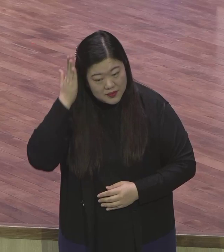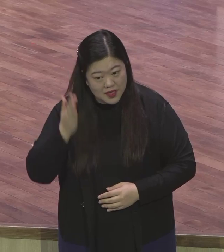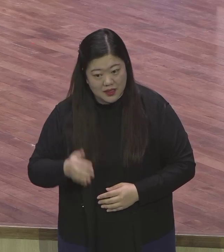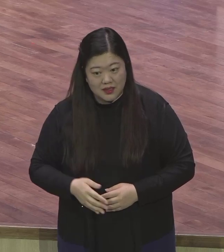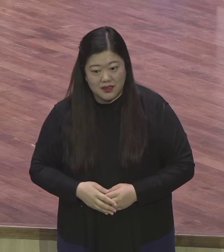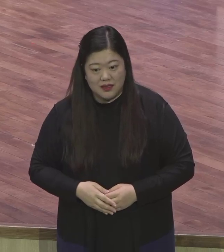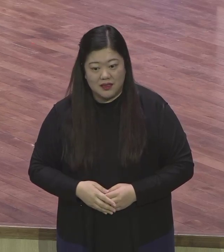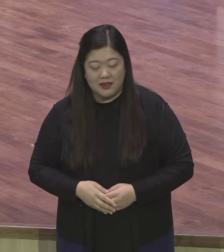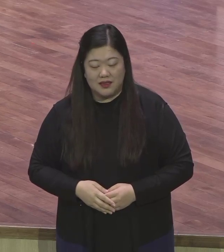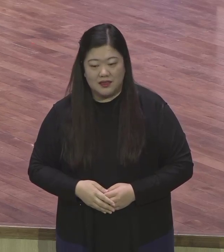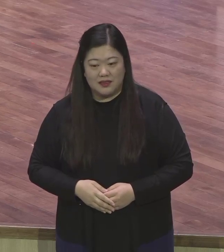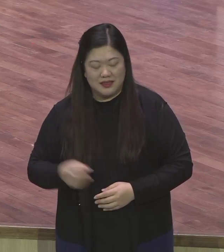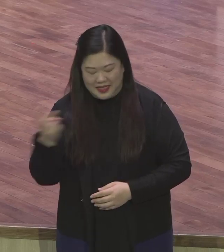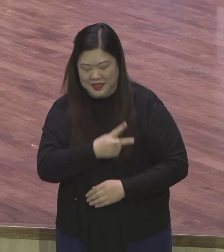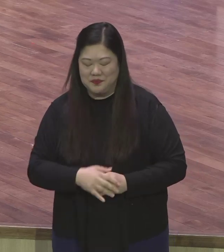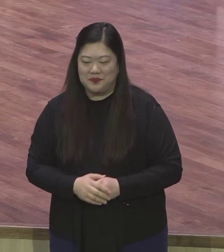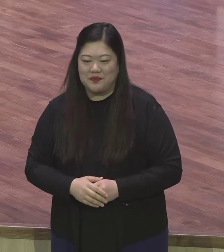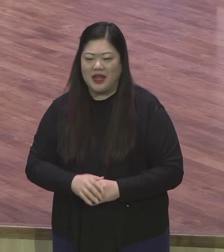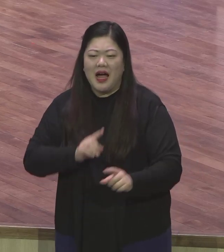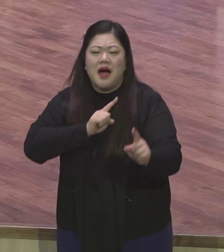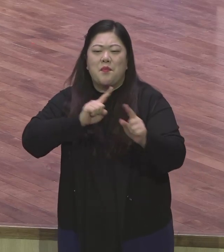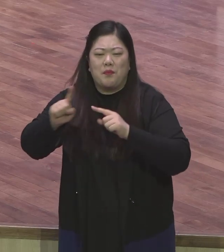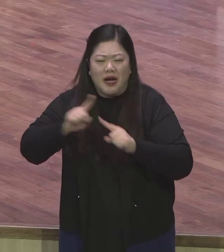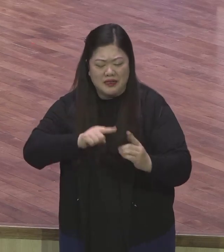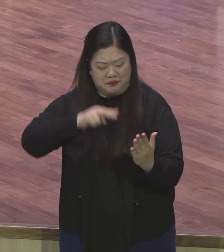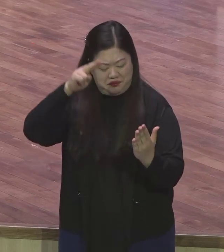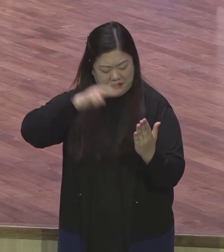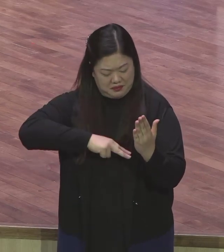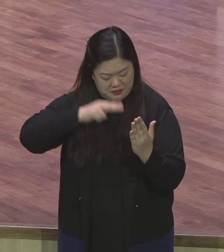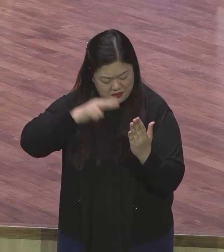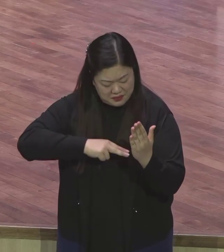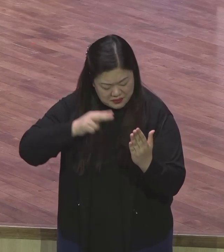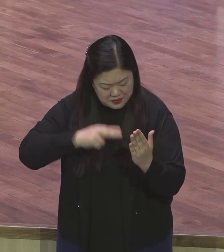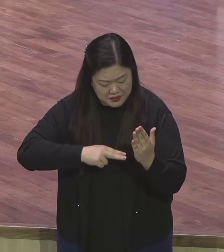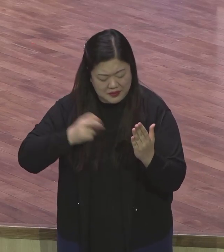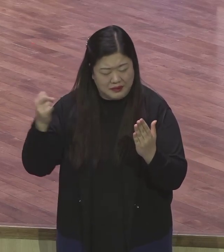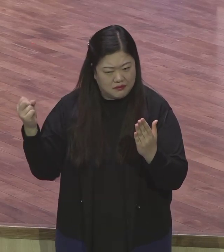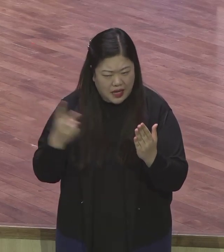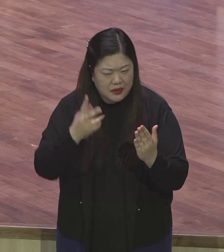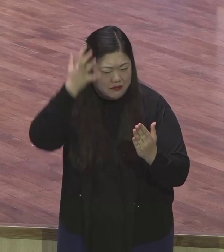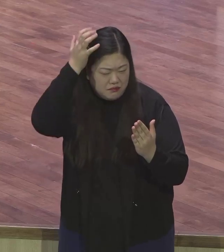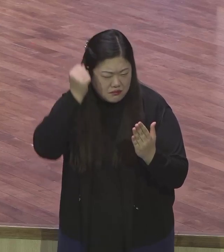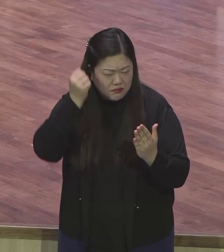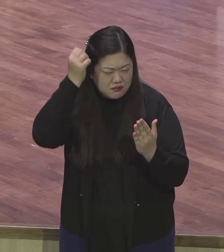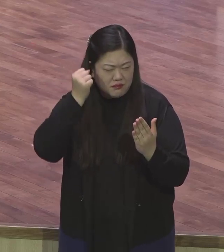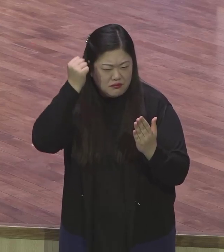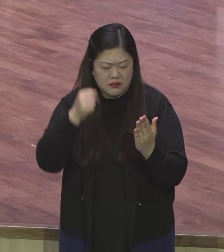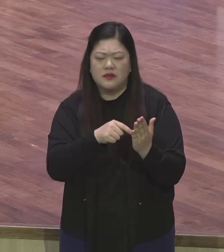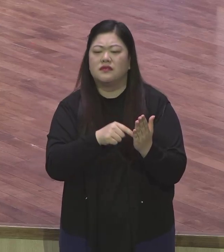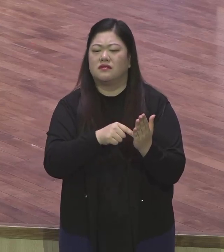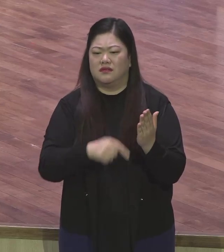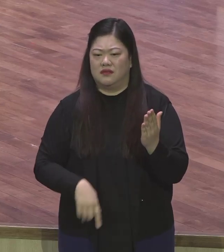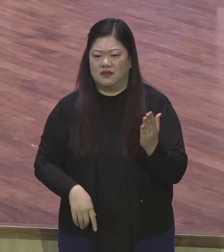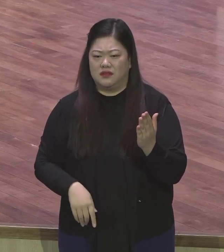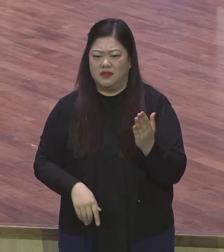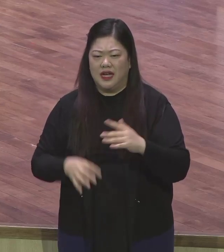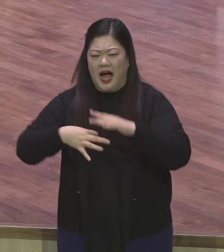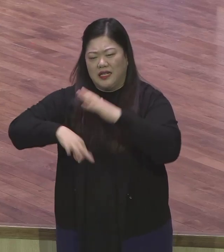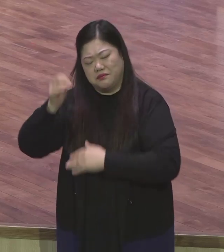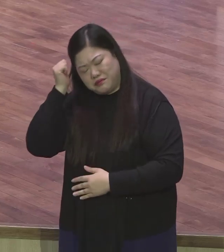그렇게 말씀을 여러분 가슴속에 한번 각인시키시고 이 말씀을 아침에 눌들 때 이 마음을